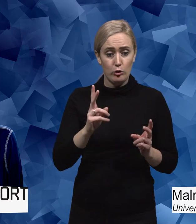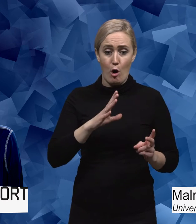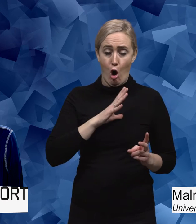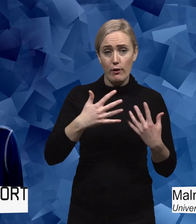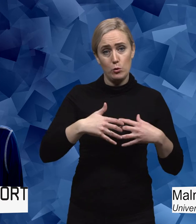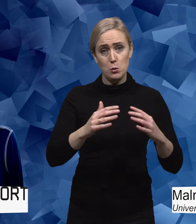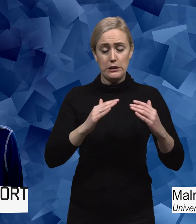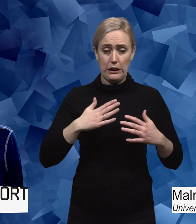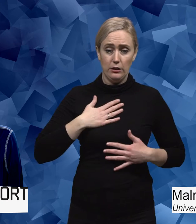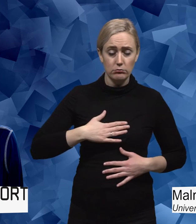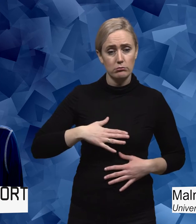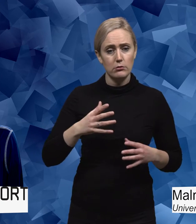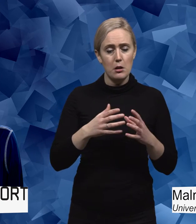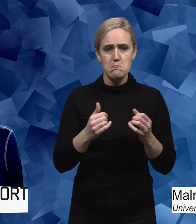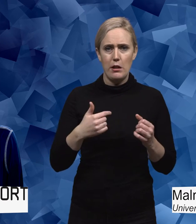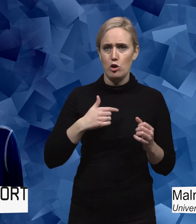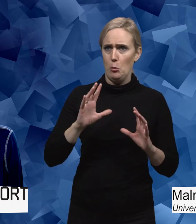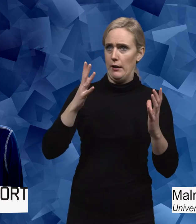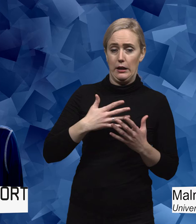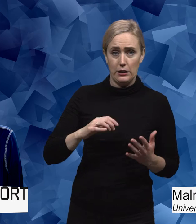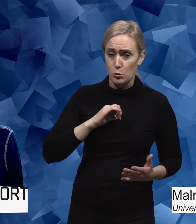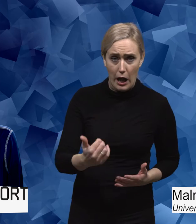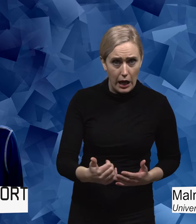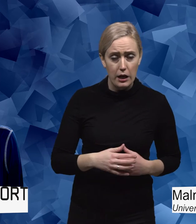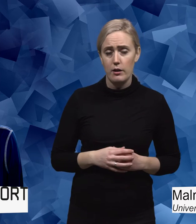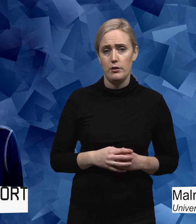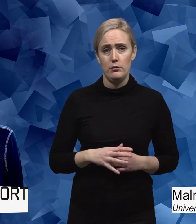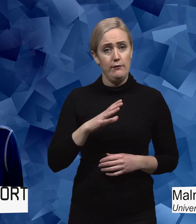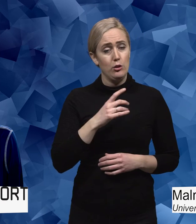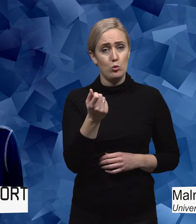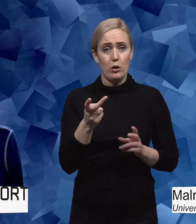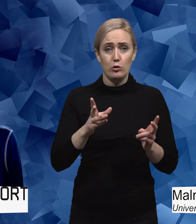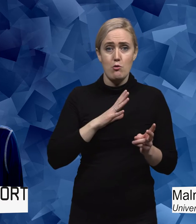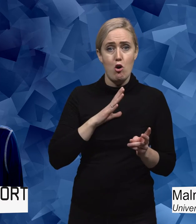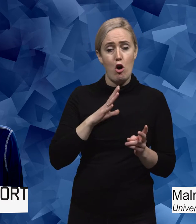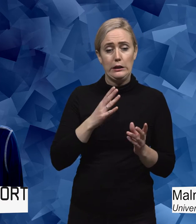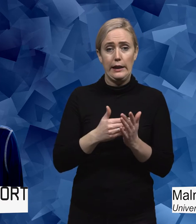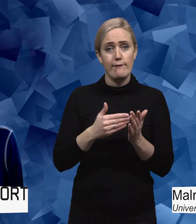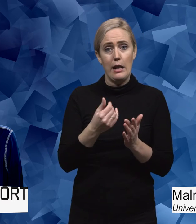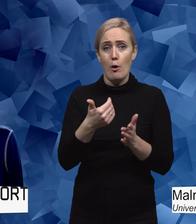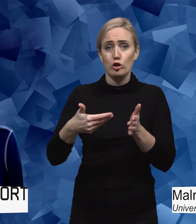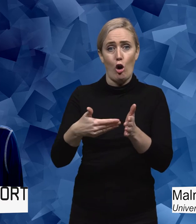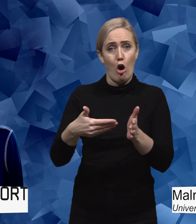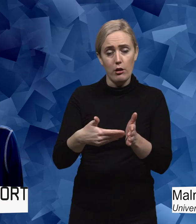inte upplever själva kanske att de har en funktionsnedsättning. Och det finns de som har tillfälliga skador och sånt som jag nämnde.